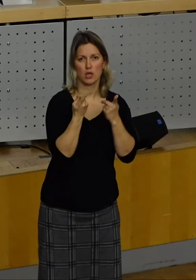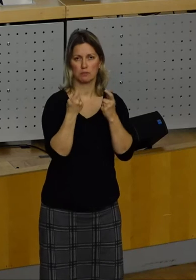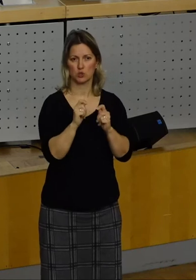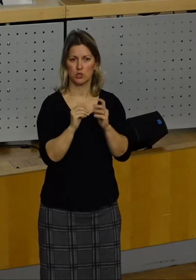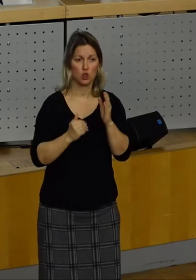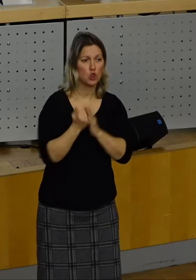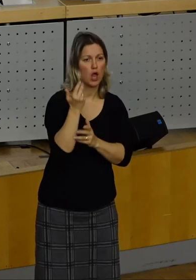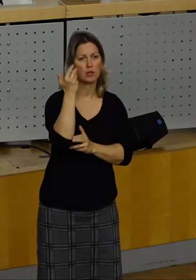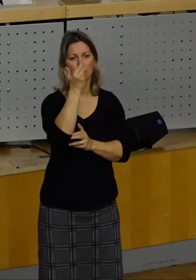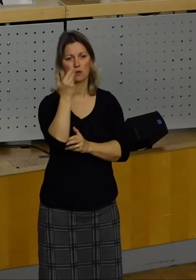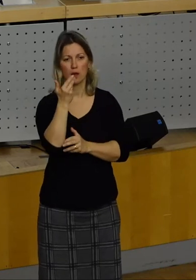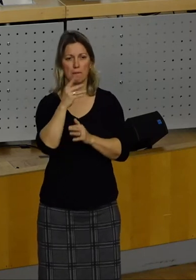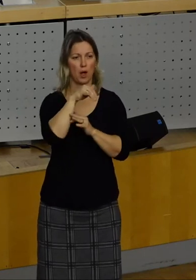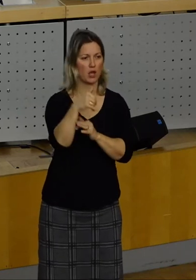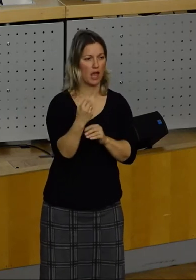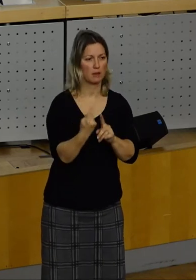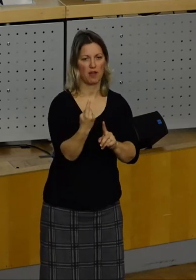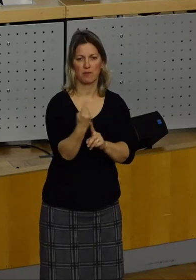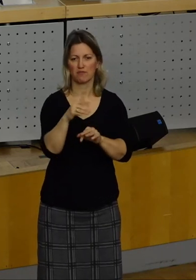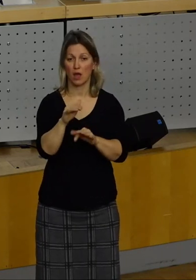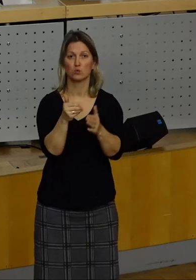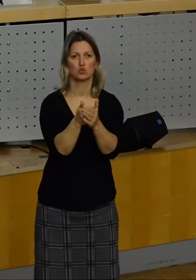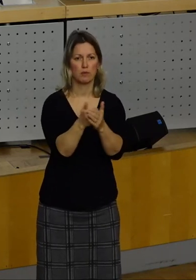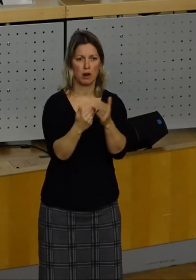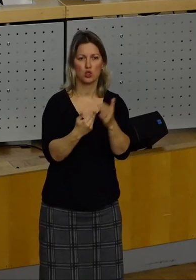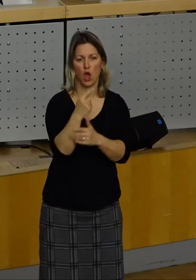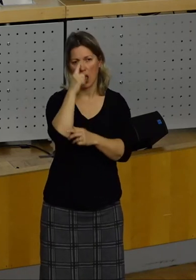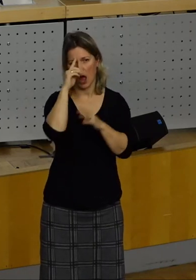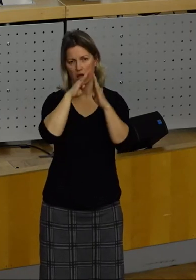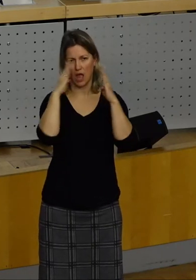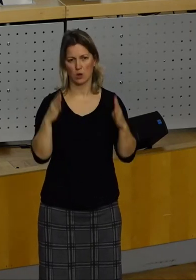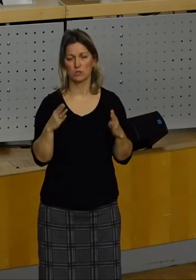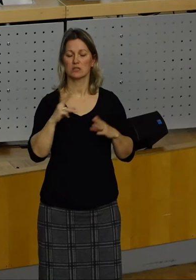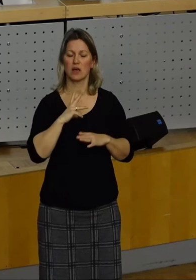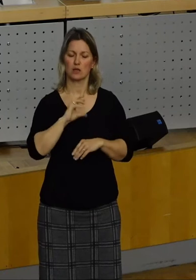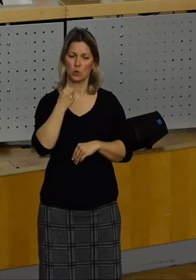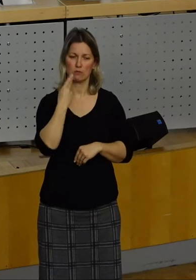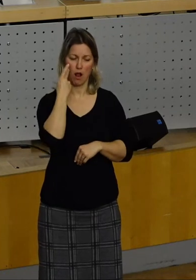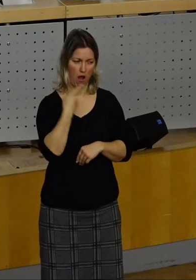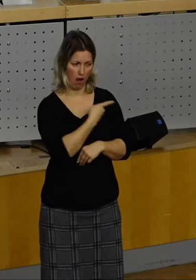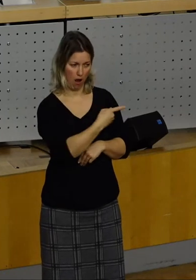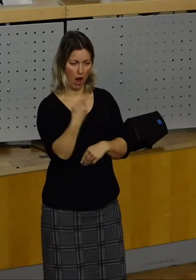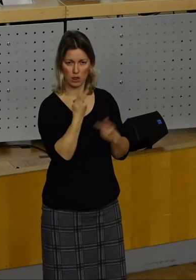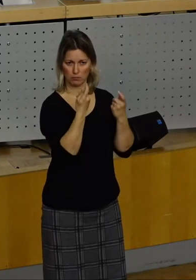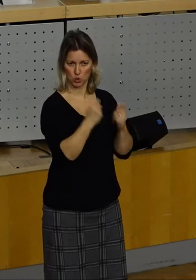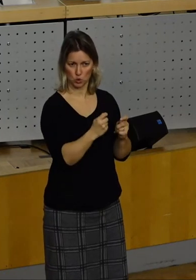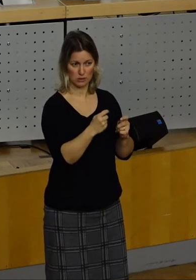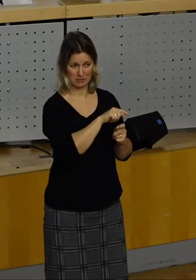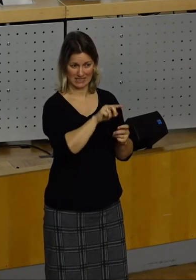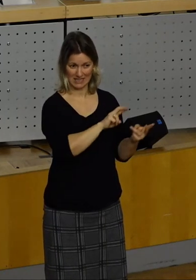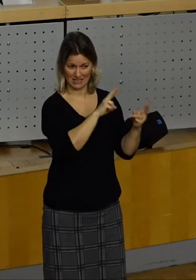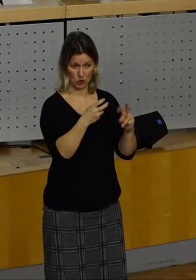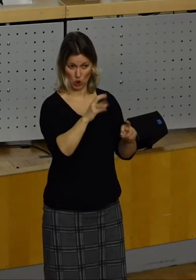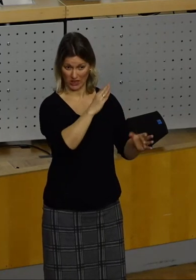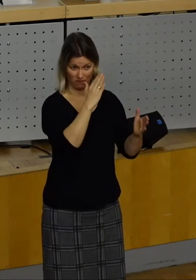Traumprojekte hervorrufen, wie zum Beispiel das neue Rathaus. Setzen wir erst einmal die Beschlüsse um, es Boten